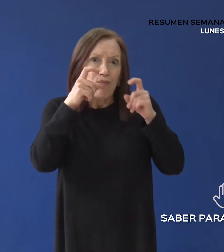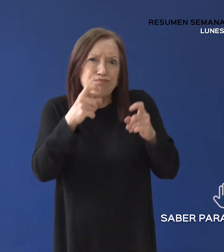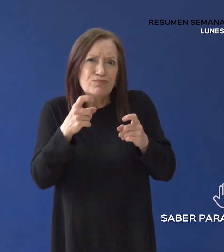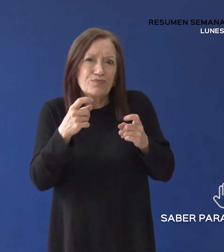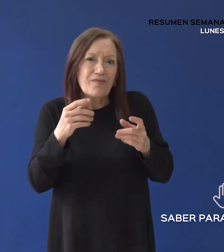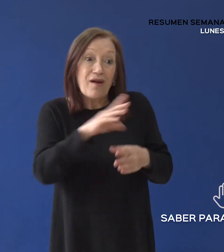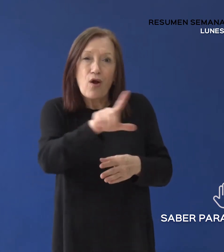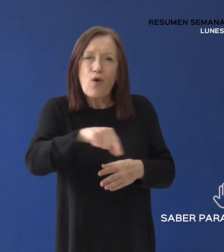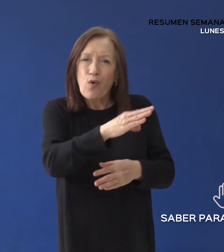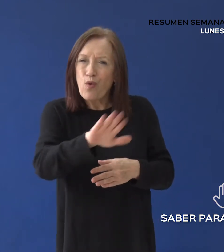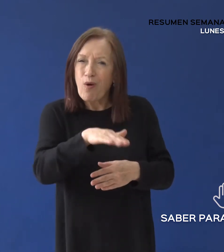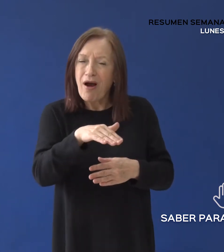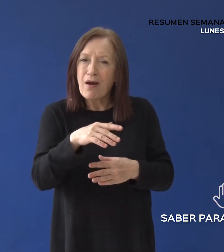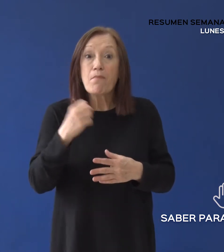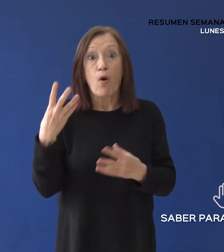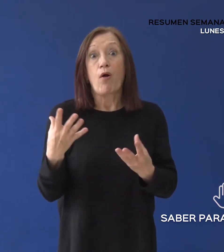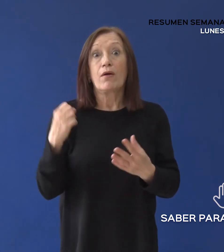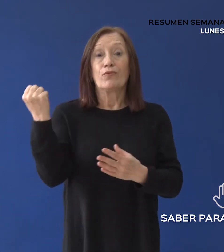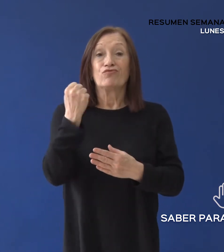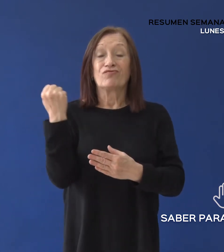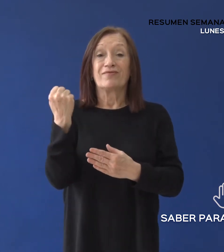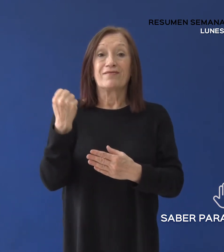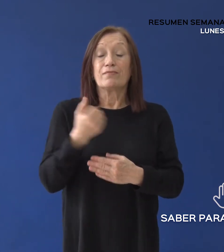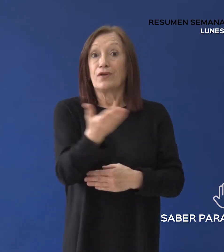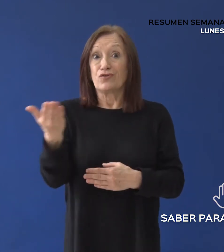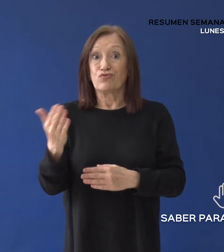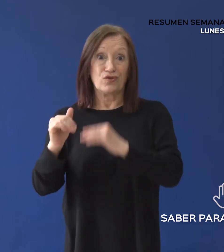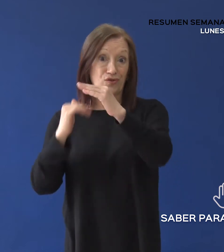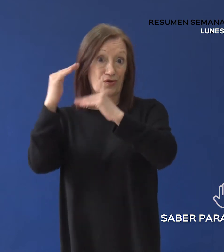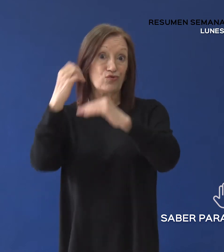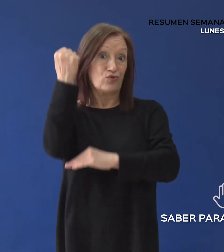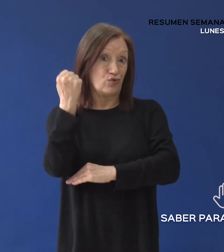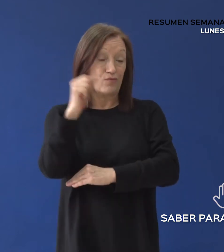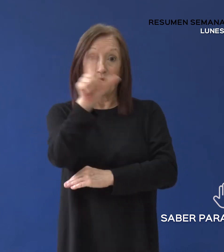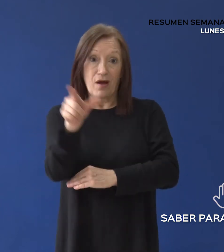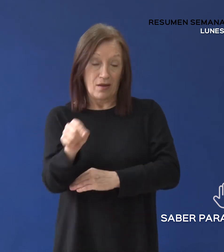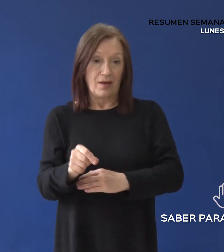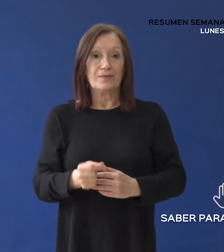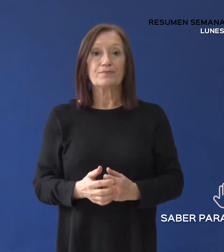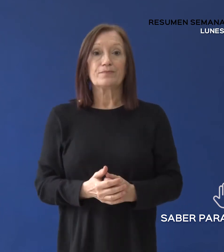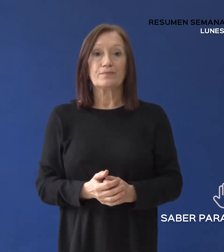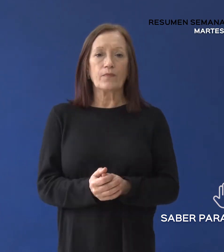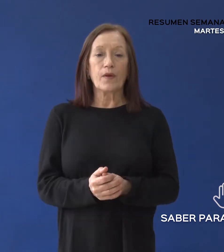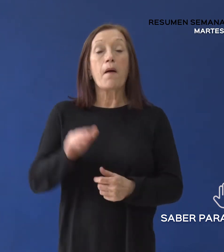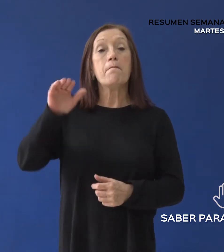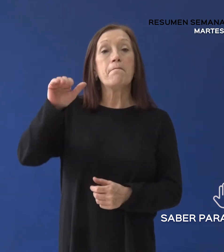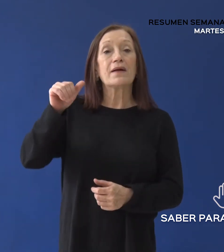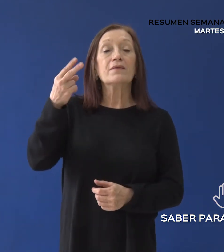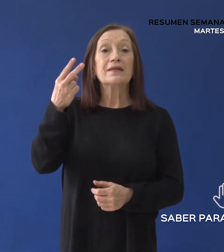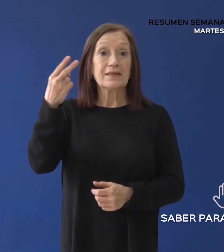socioeconómica estratégica para el desarrollo del país. Martes 26.